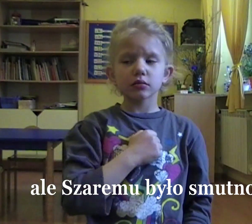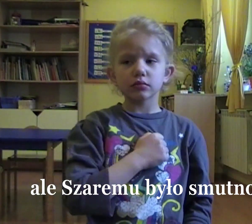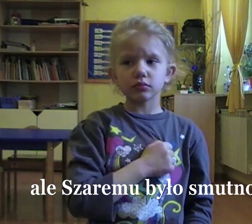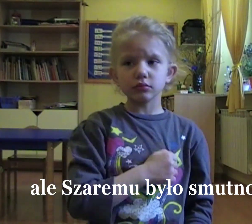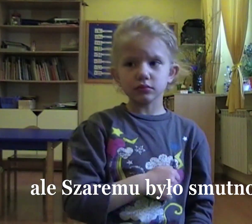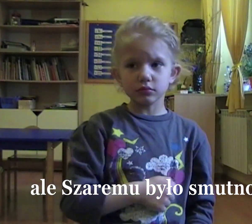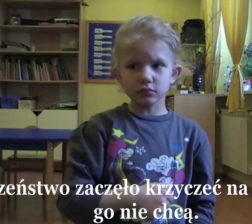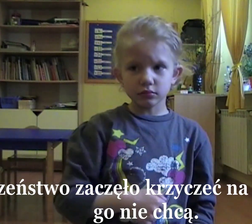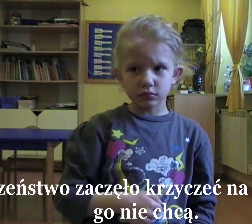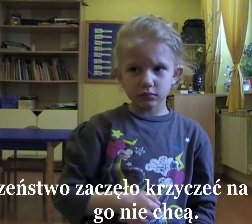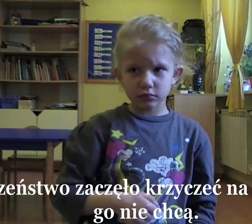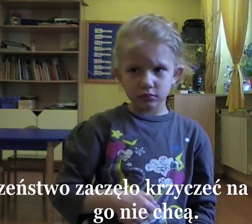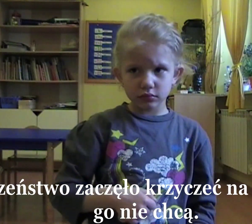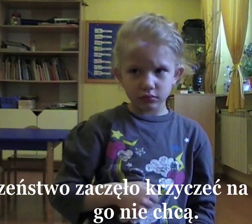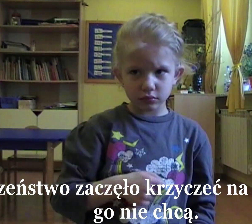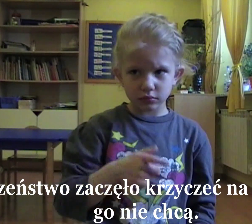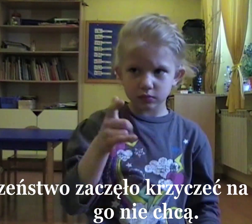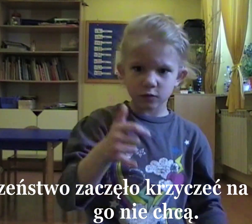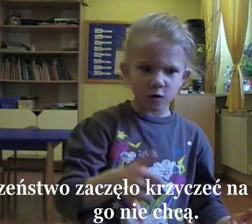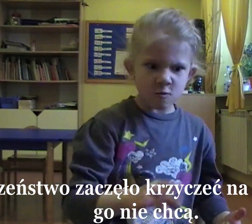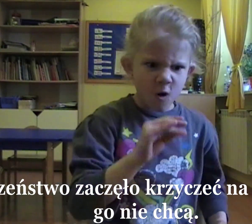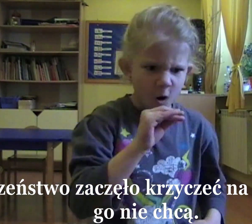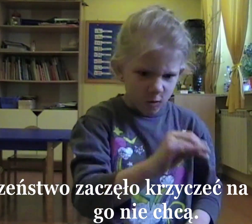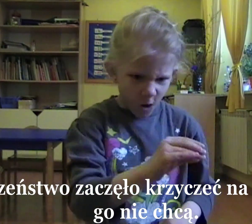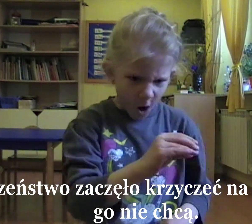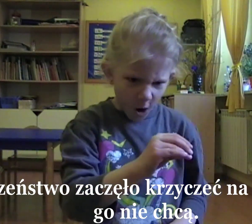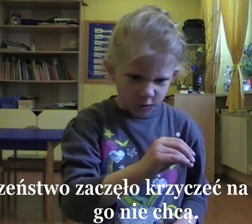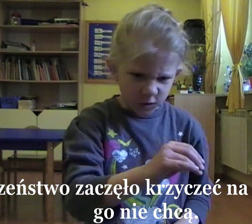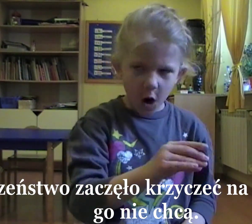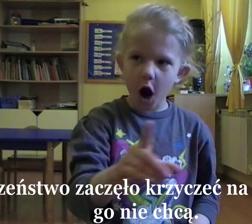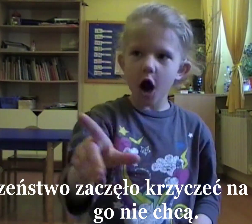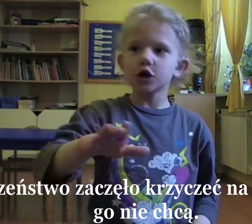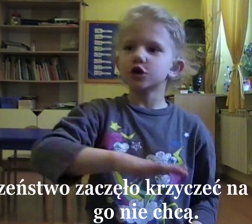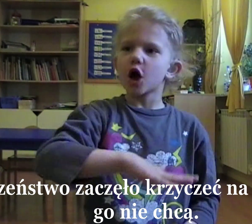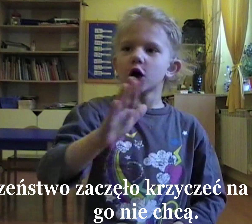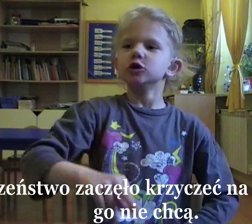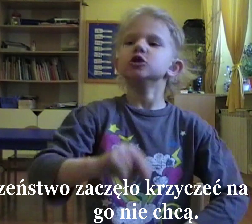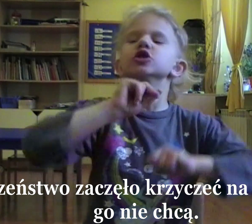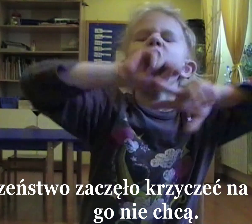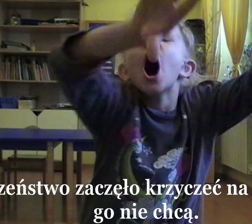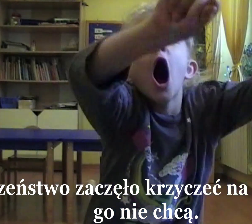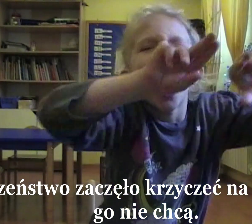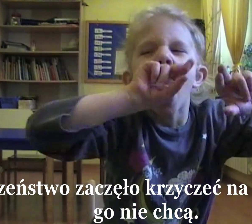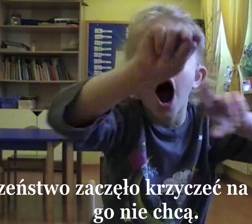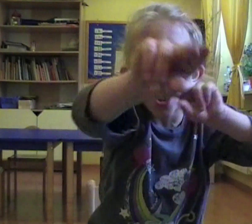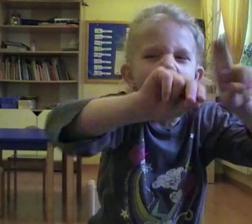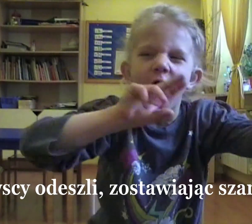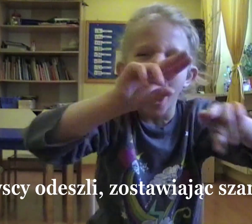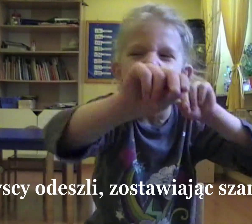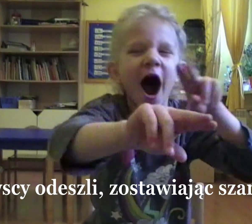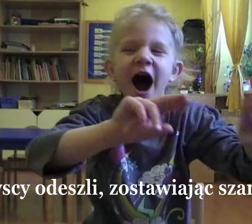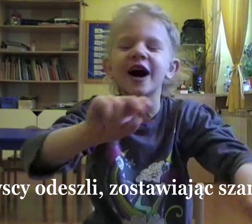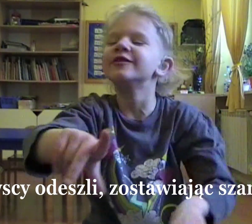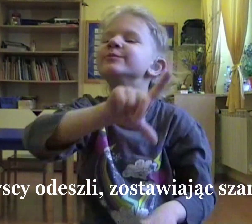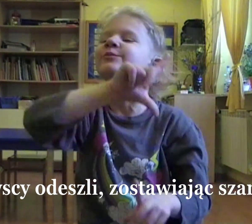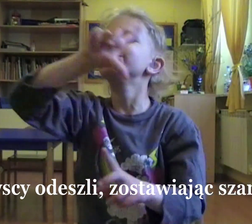szaremu było smutno. Rodzeństwo zaczęło krzyczeć na niego, że go nie chcą.